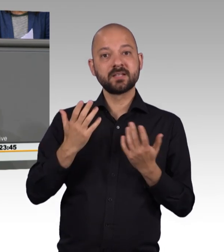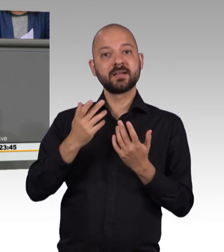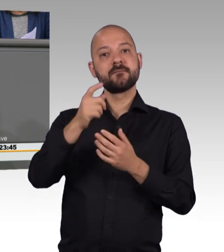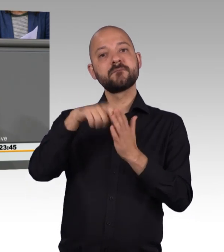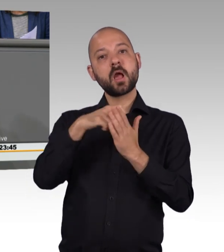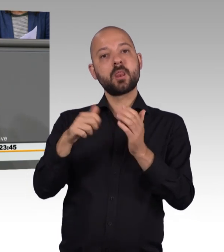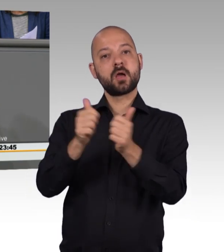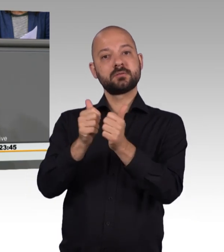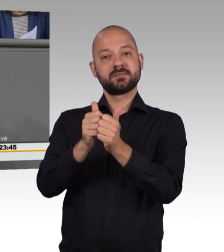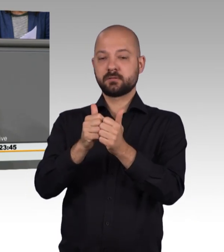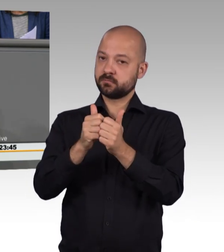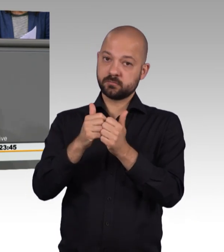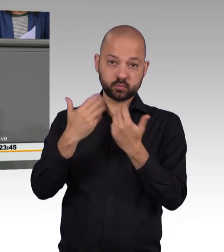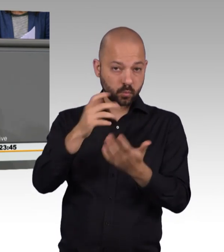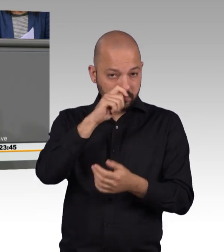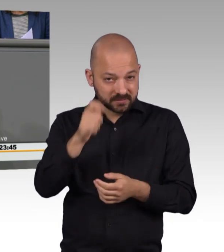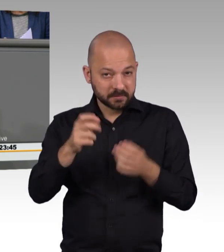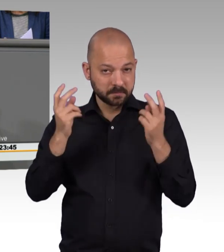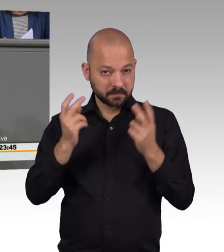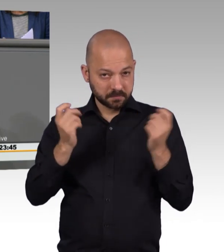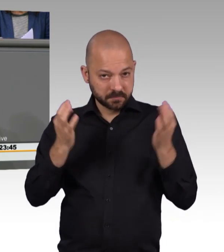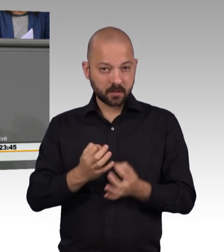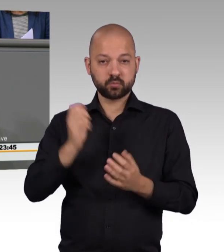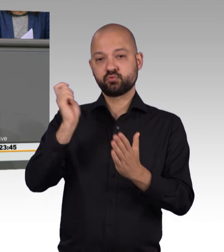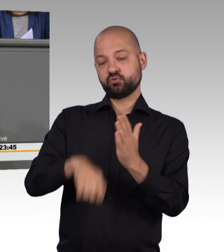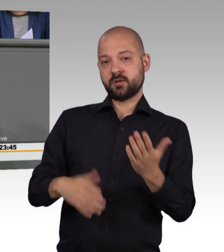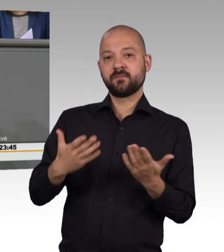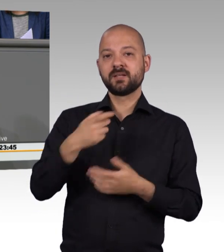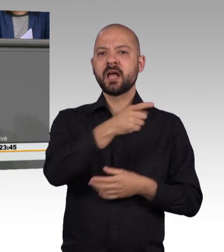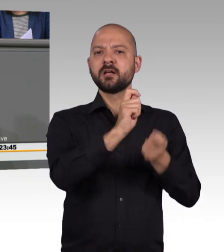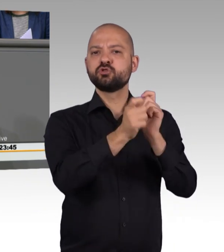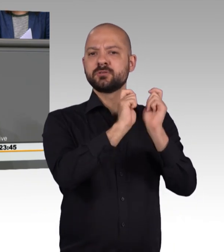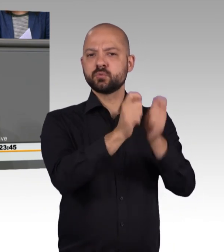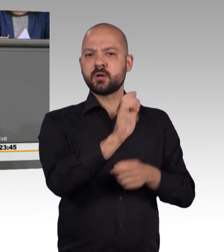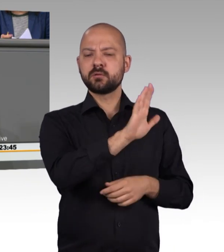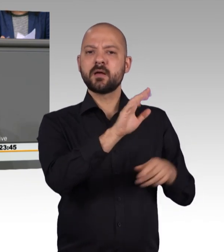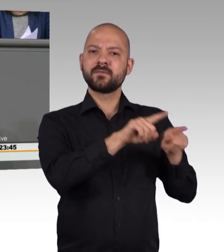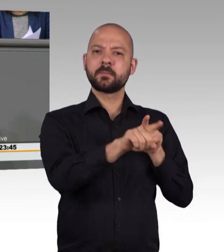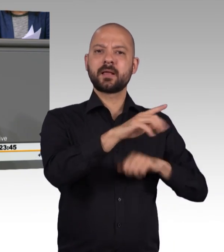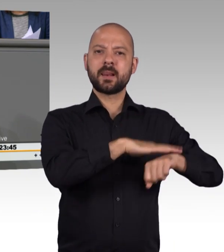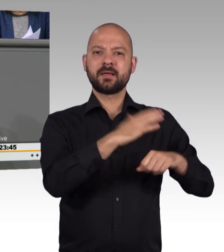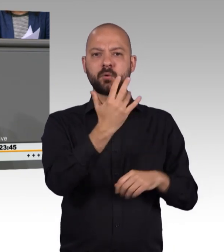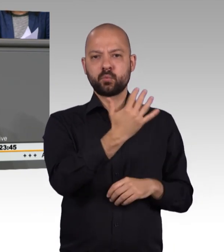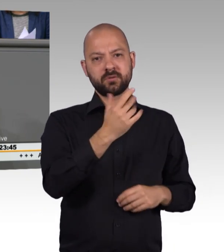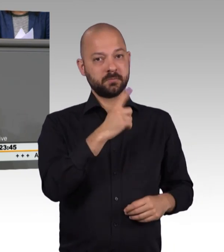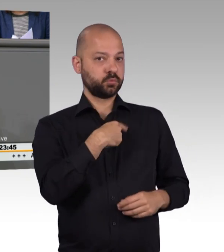wird. Dem Entschließungsantrag von FDP, Linken und Grünen müssen wir deshalb anlehnen. Denn der von Ihnen geforderte